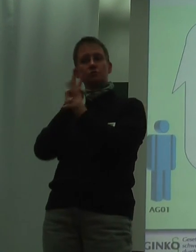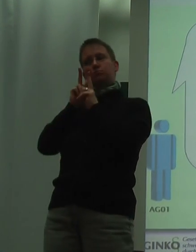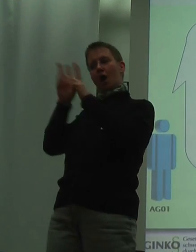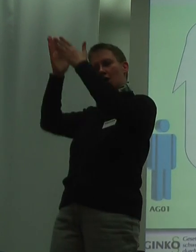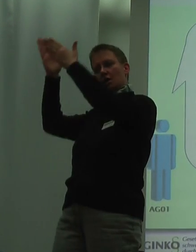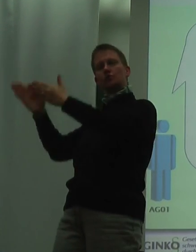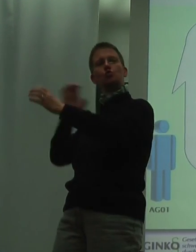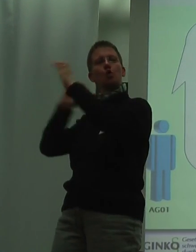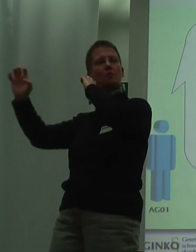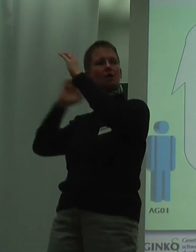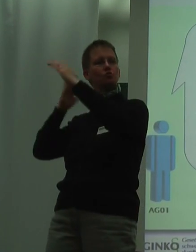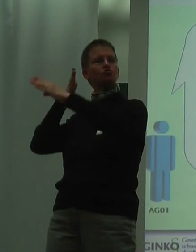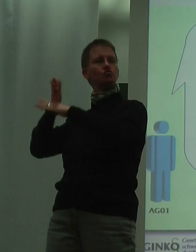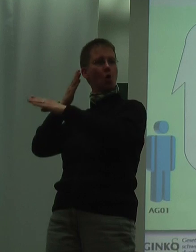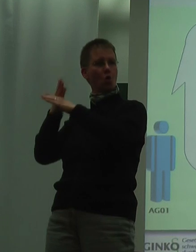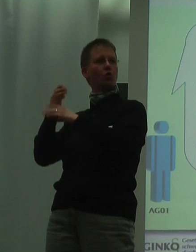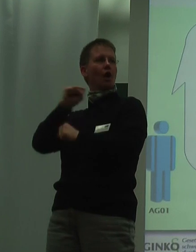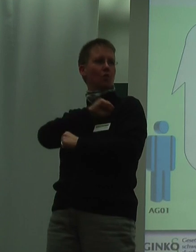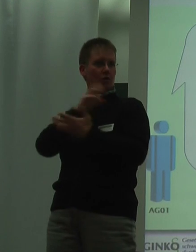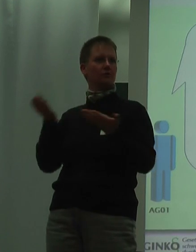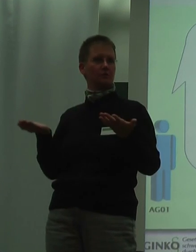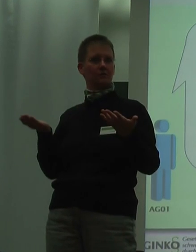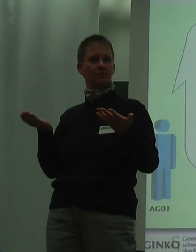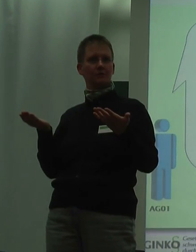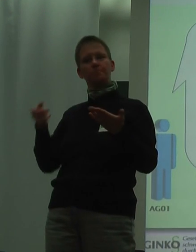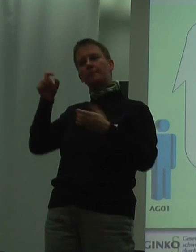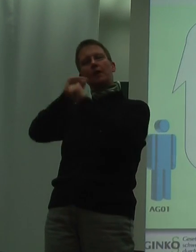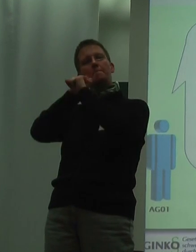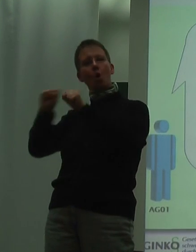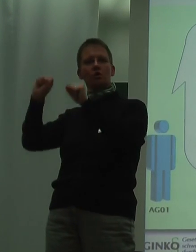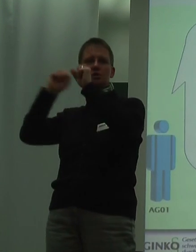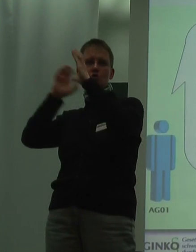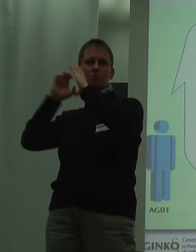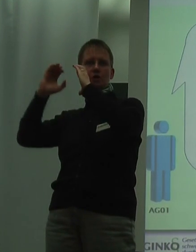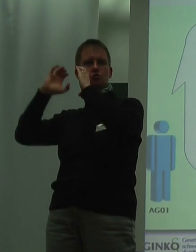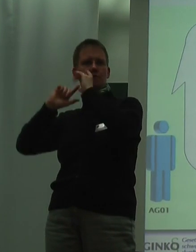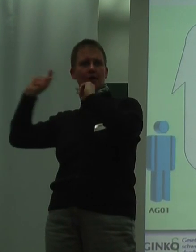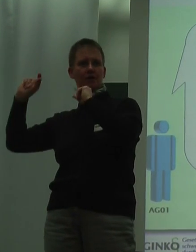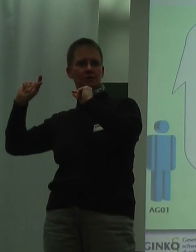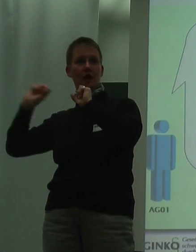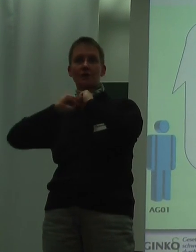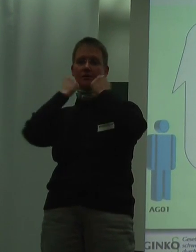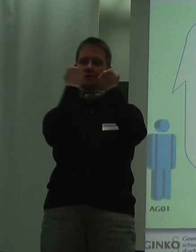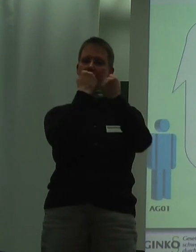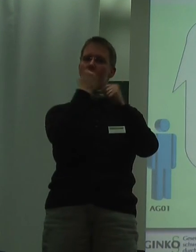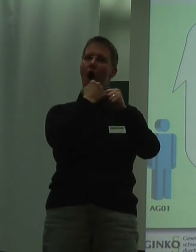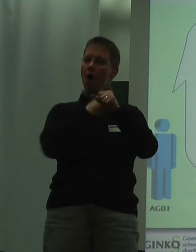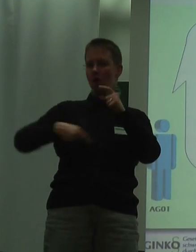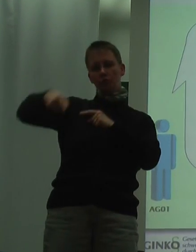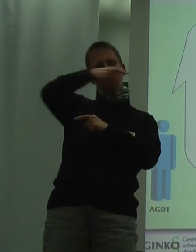seiner Kommunikationsstörung erfolgt, sodass diese möglichst wenig zu tragen hat. In der Teamarbeit ist es meines Erachtens so etwas leichter zu